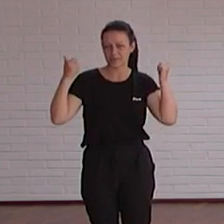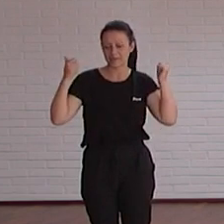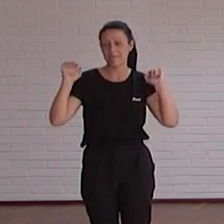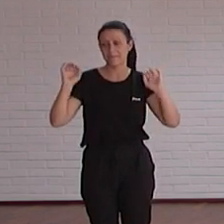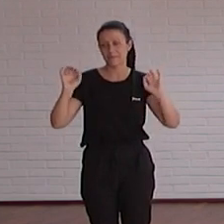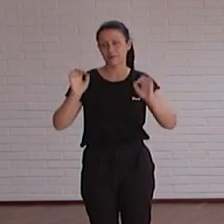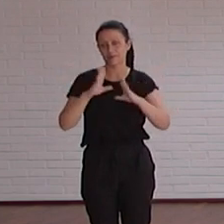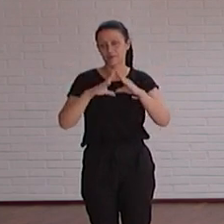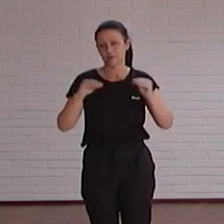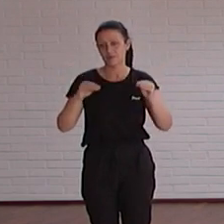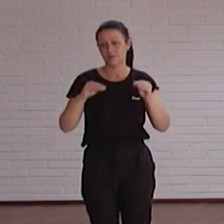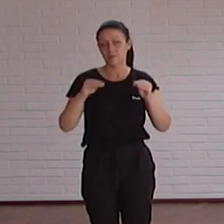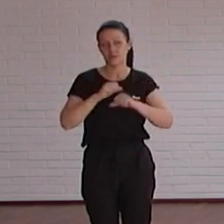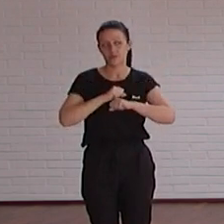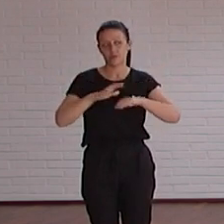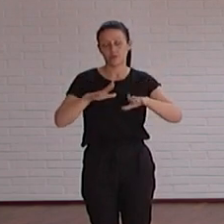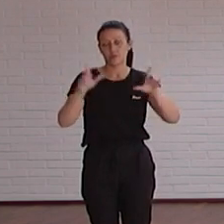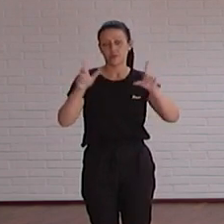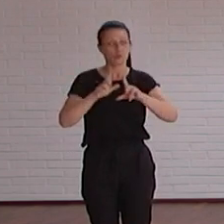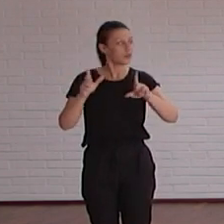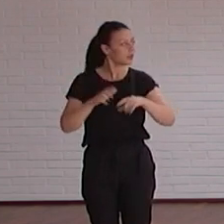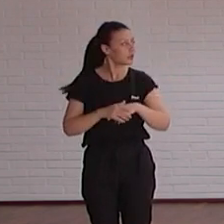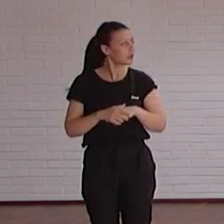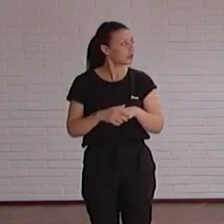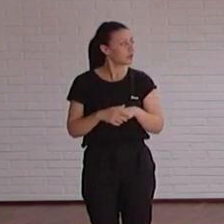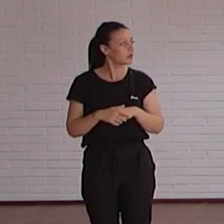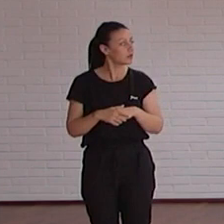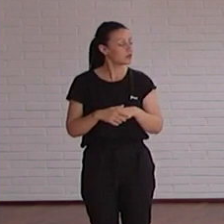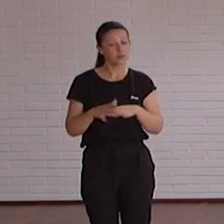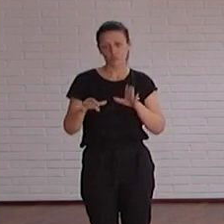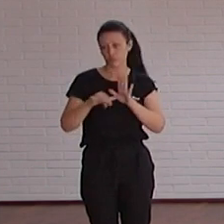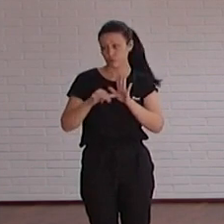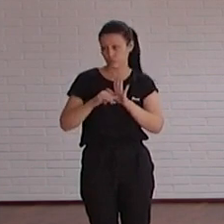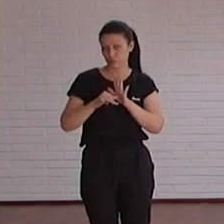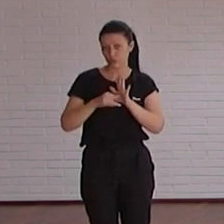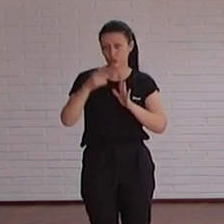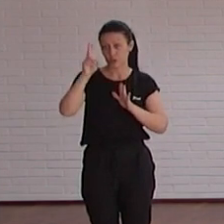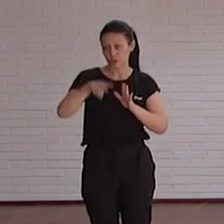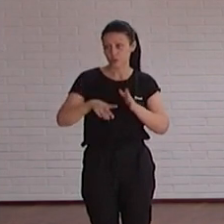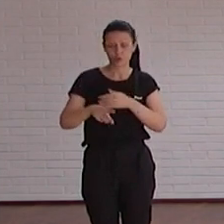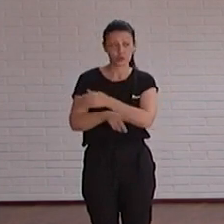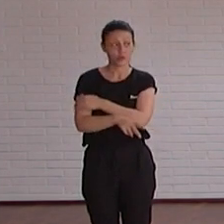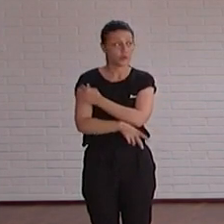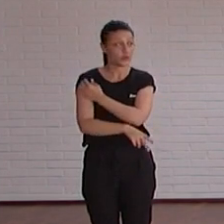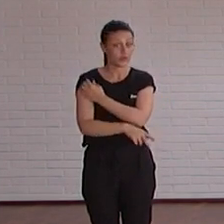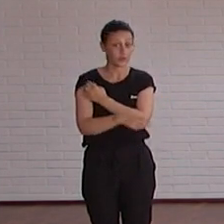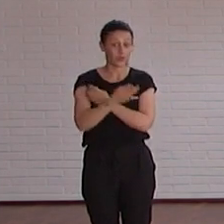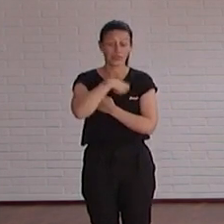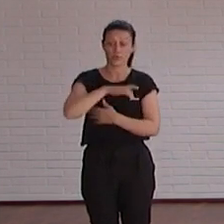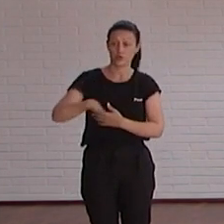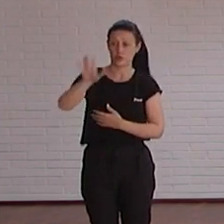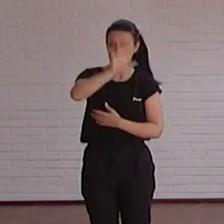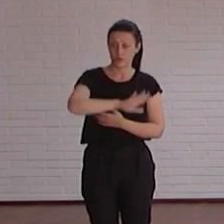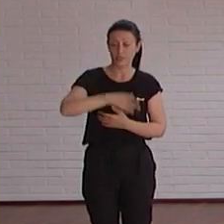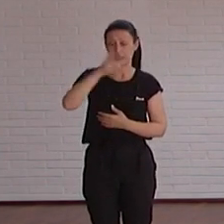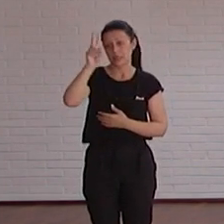universidad tiene mucho predicamento en los medios de comunicación tanto en nuestros medios más próximos como luego en medios nacionales